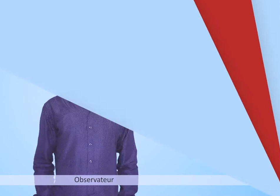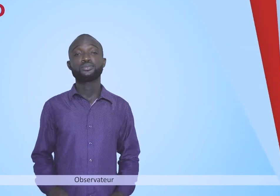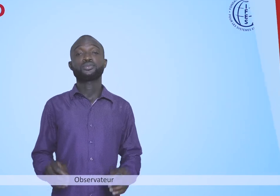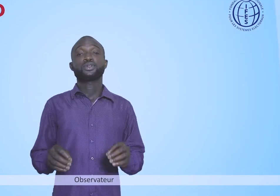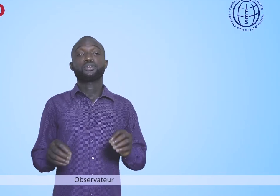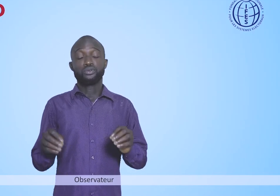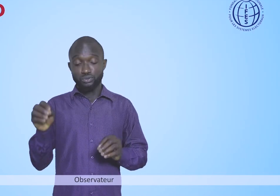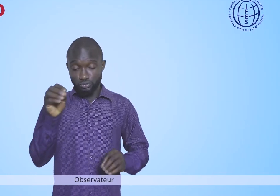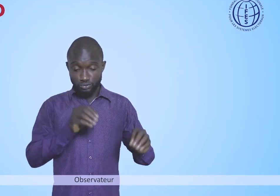Observateurs